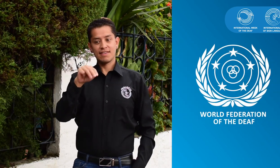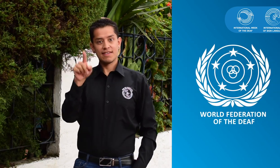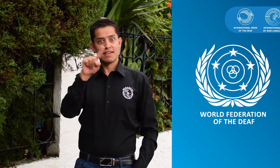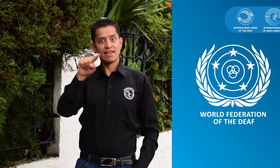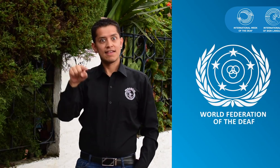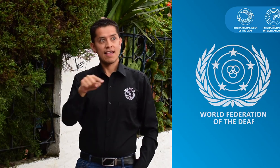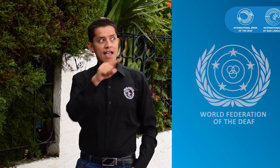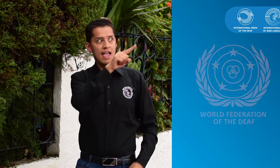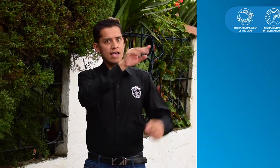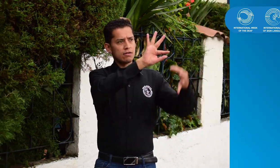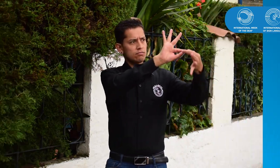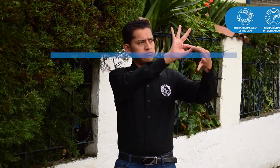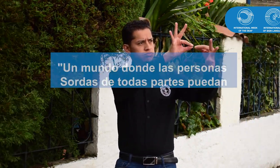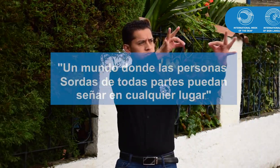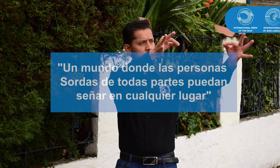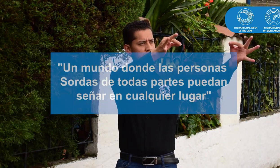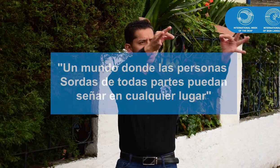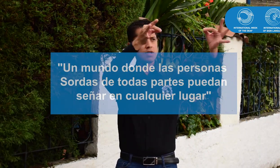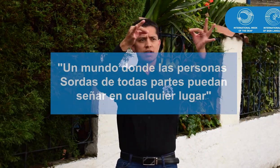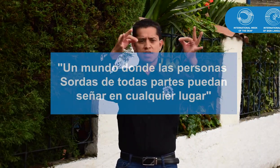FMS, tiene en esta oportunidad el lema